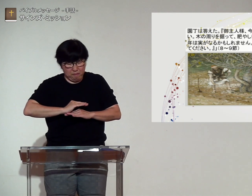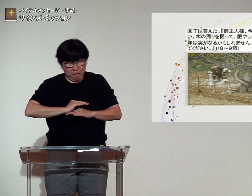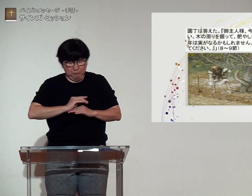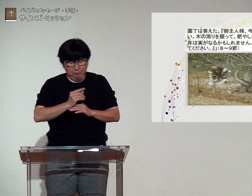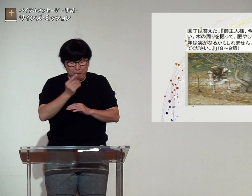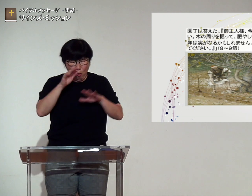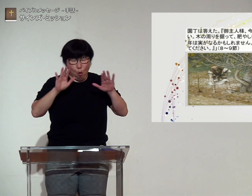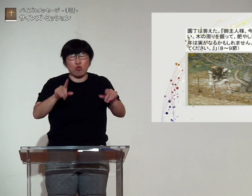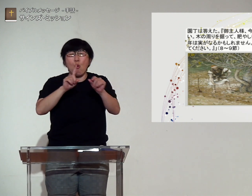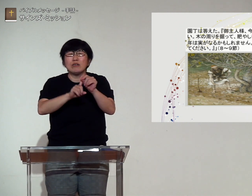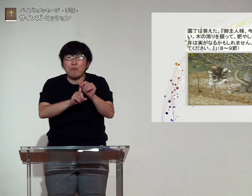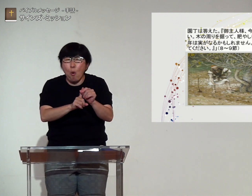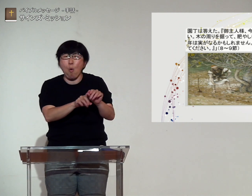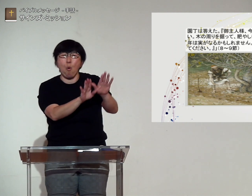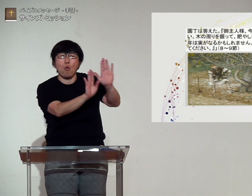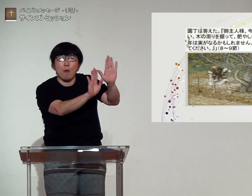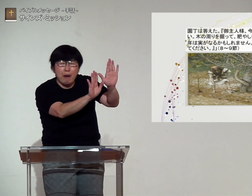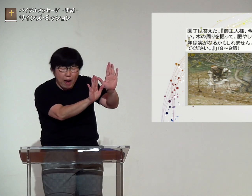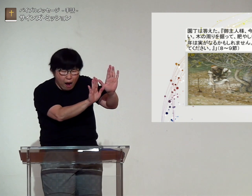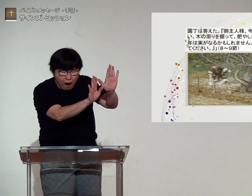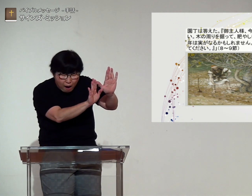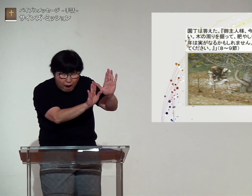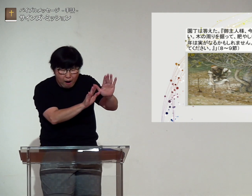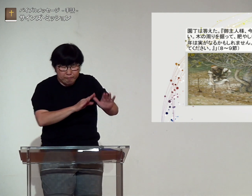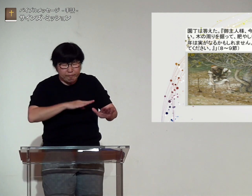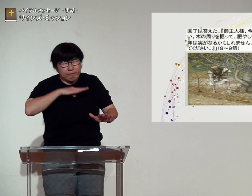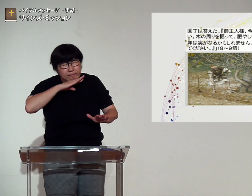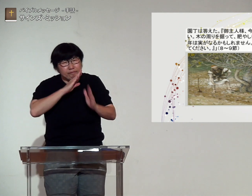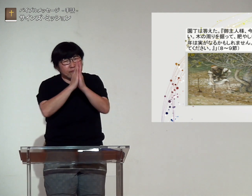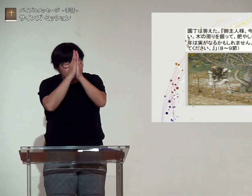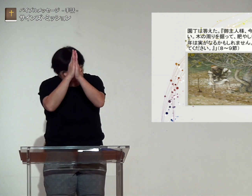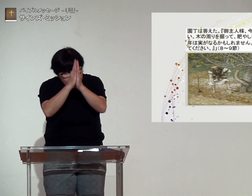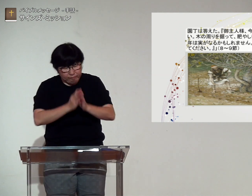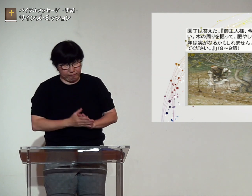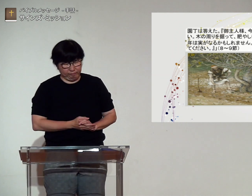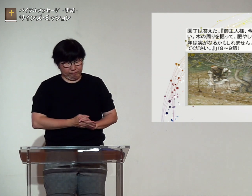もう少し今年1年このまま待ってください